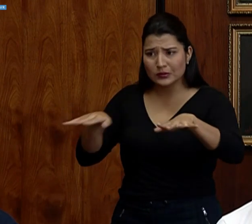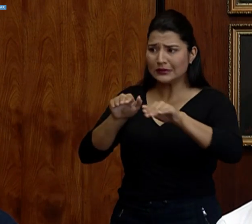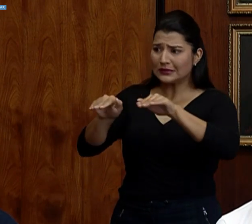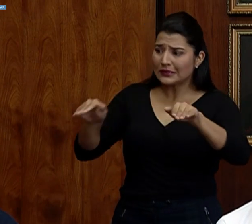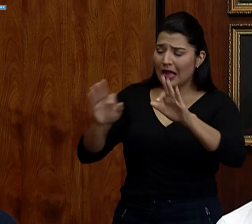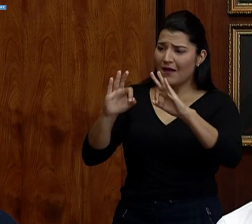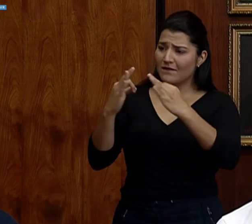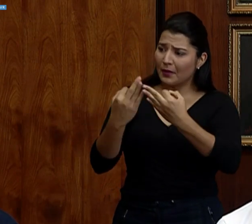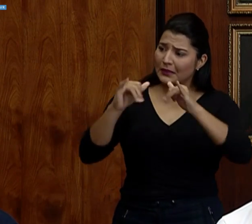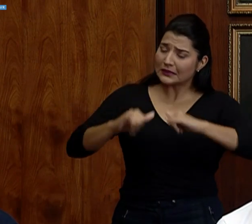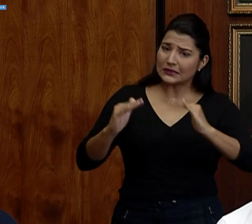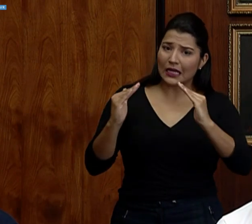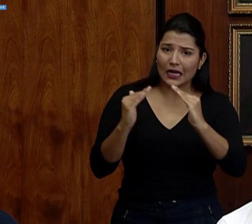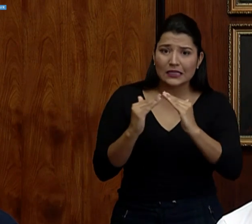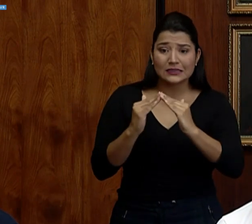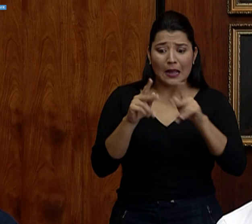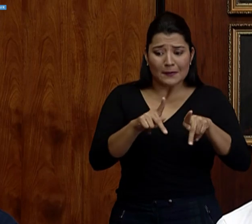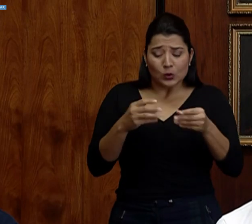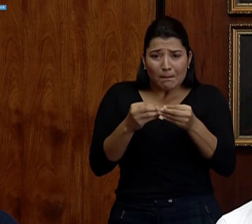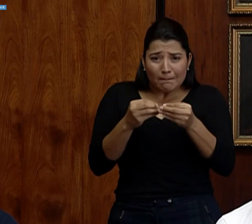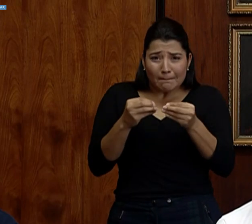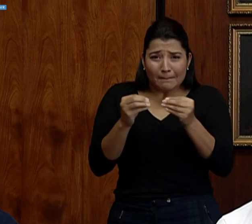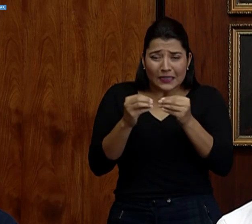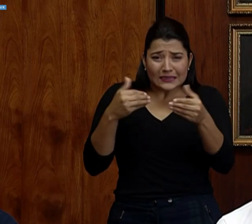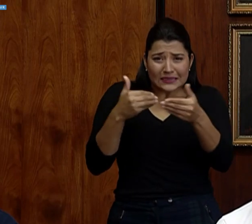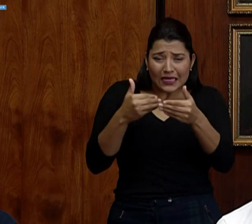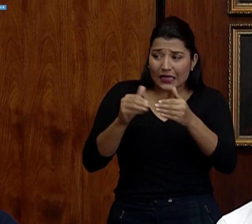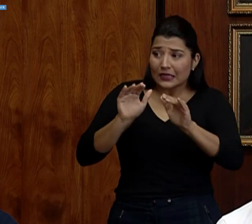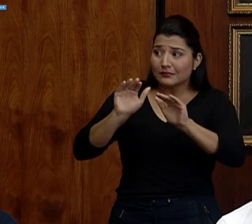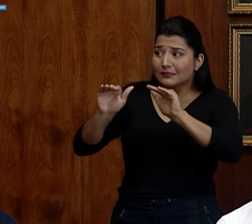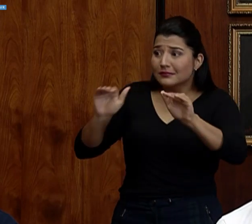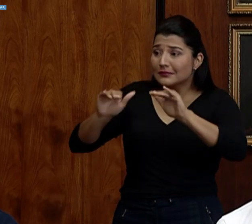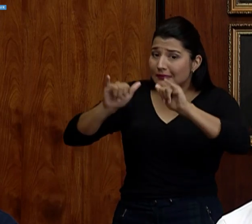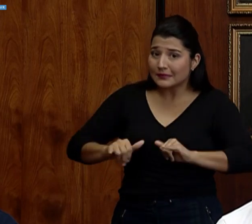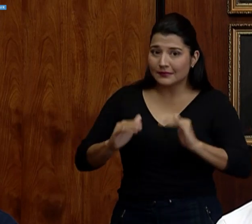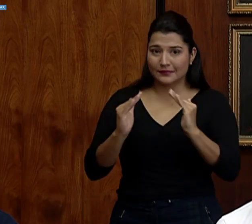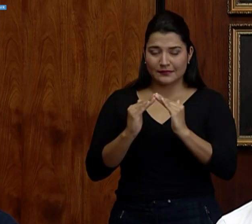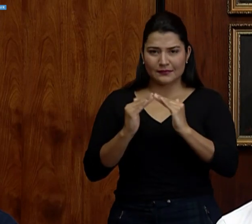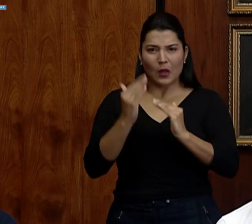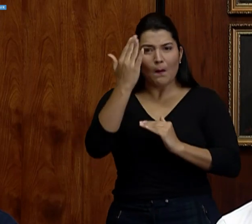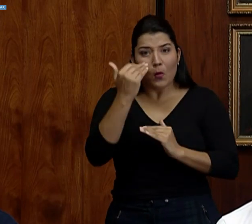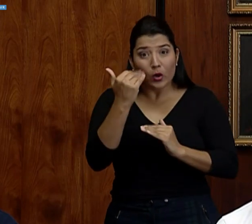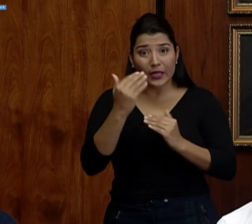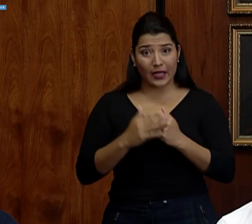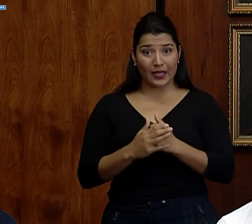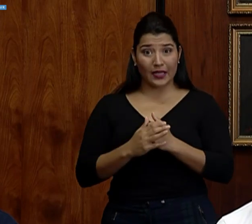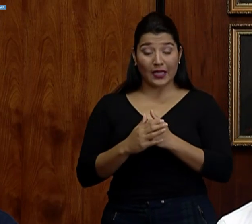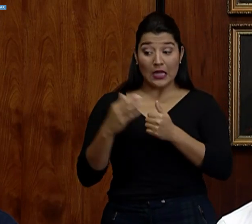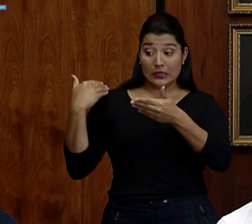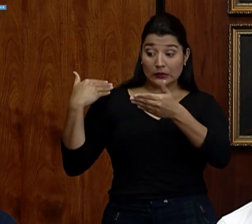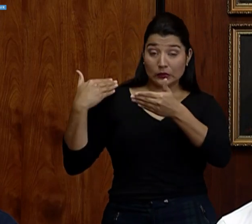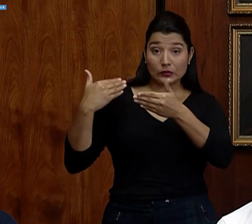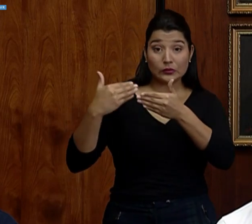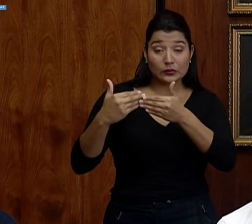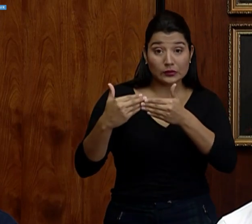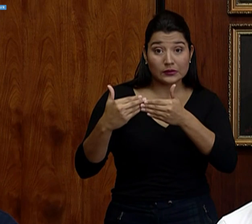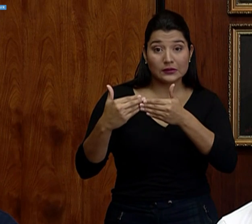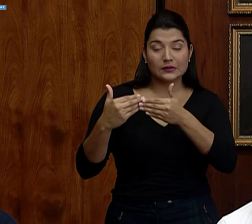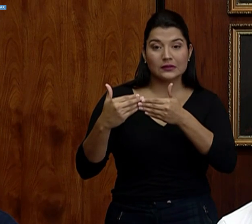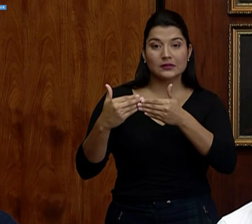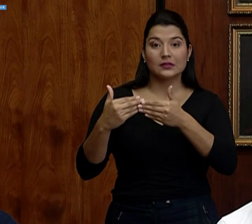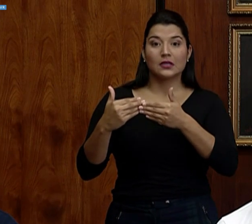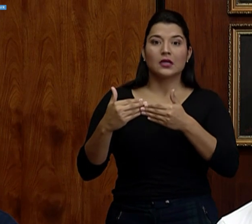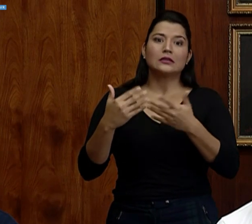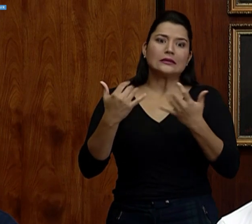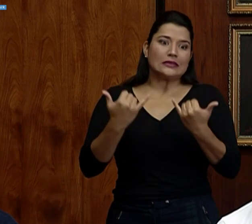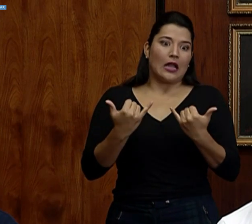más cercanos. Porque son semanas en donde hemos hecho como una pausa en medio del